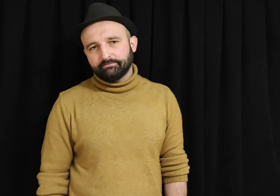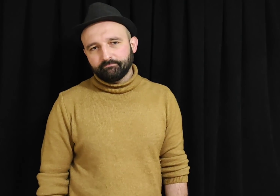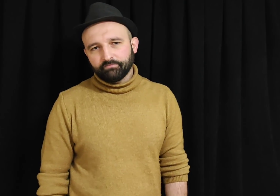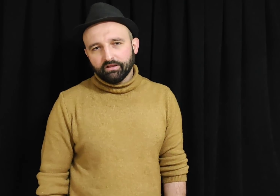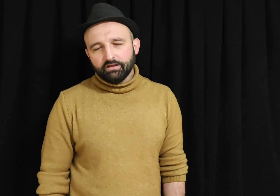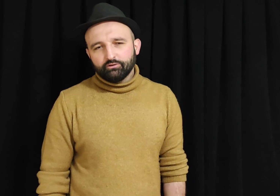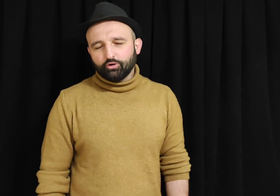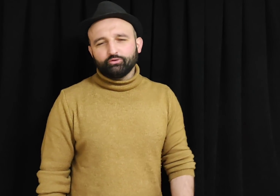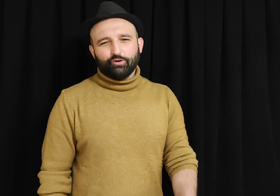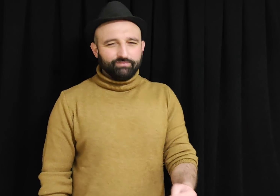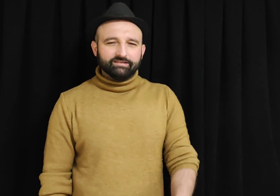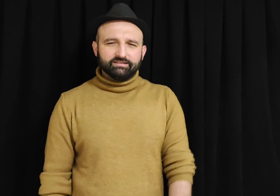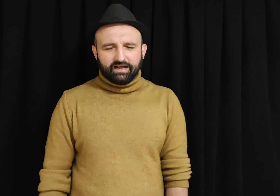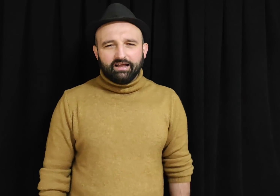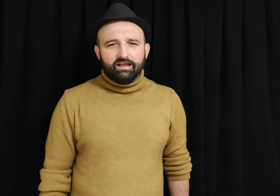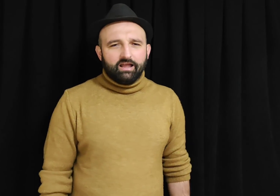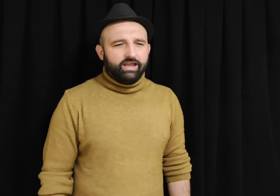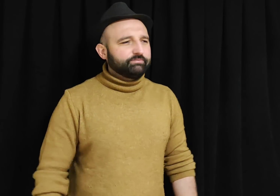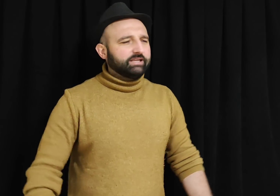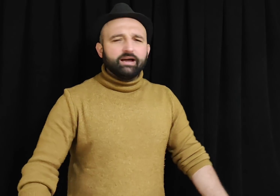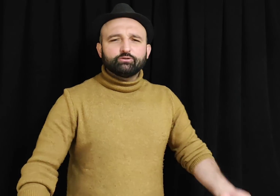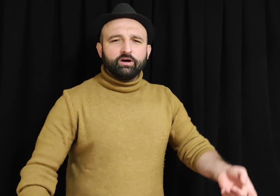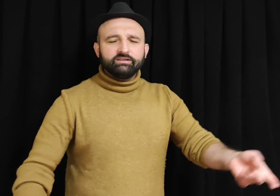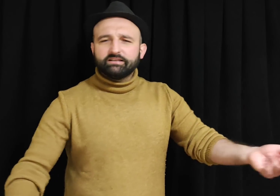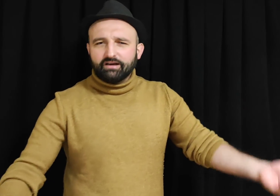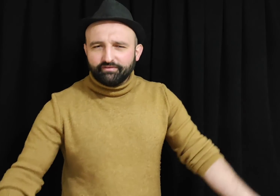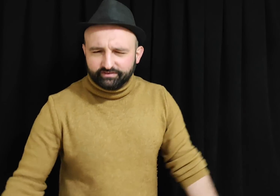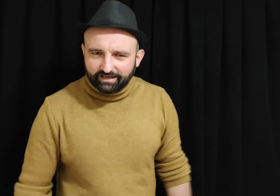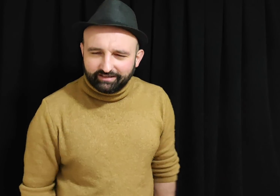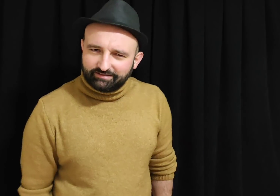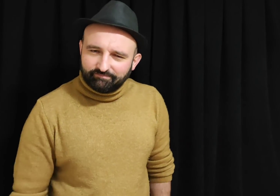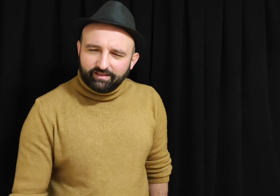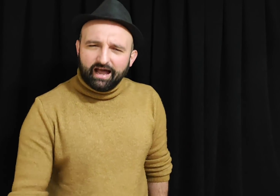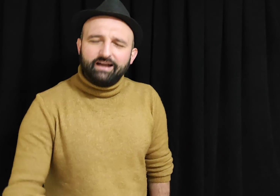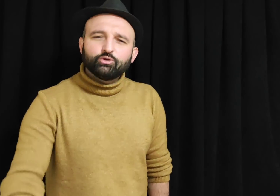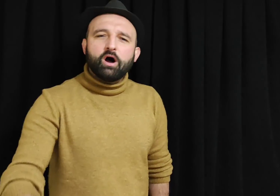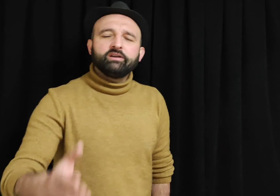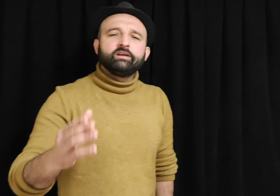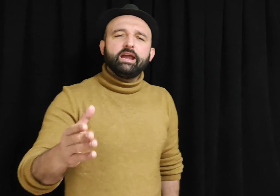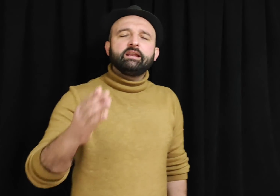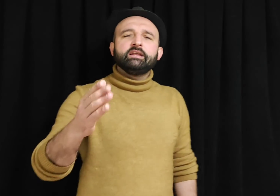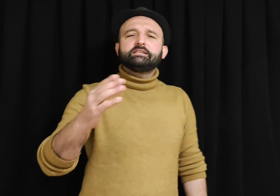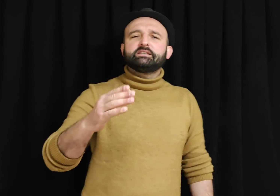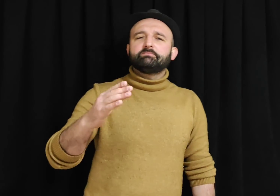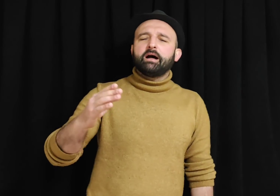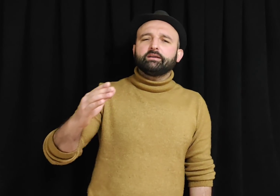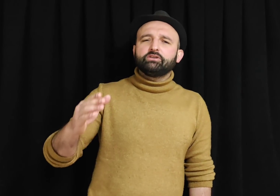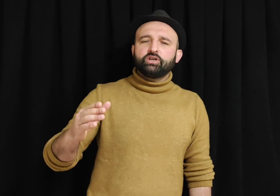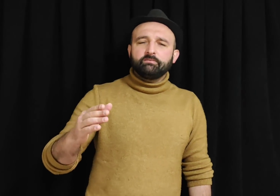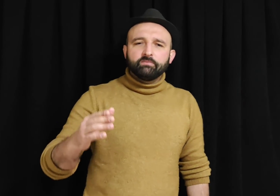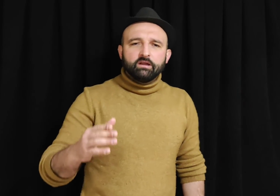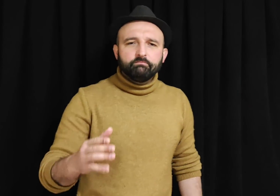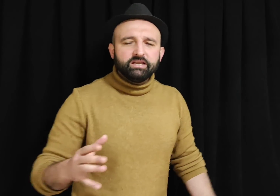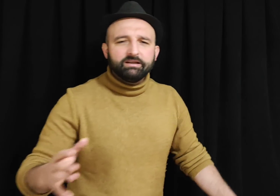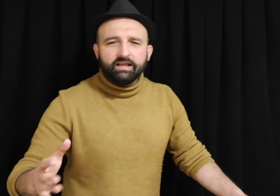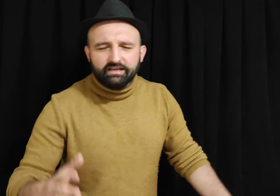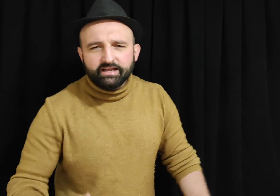Son toplantıda hepsi Erdoğan'ın etrafındaydı. Erdoğan'ın elini sıkmak için birbirleriyle